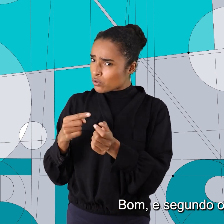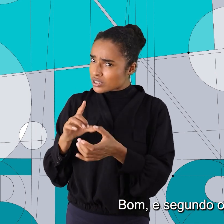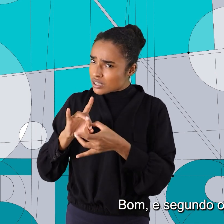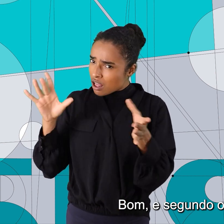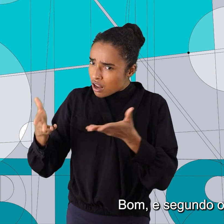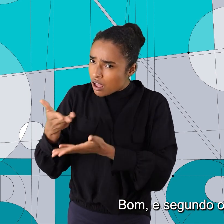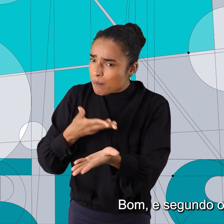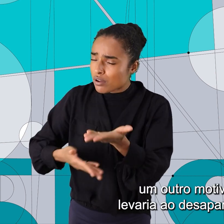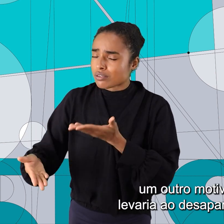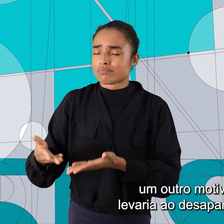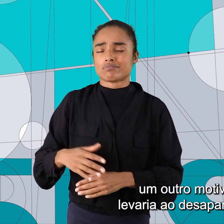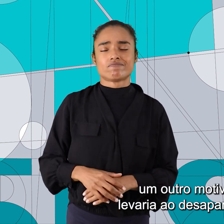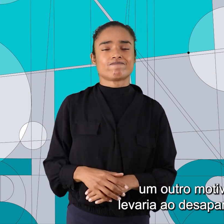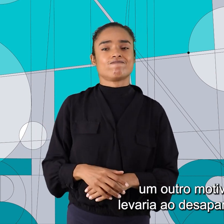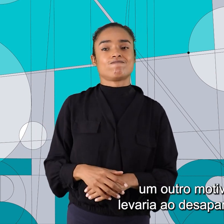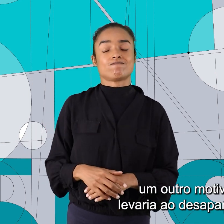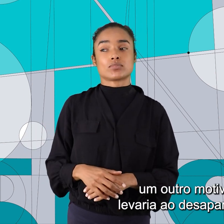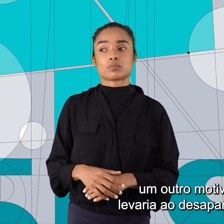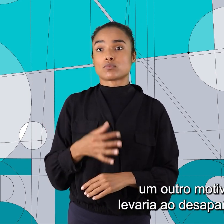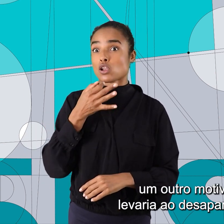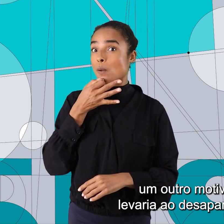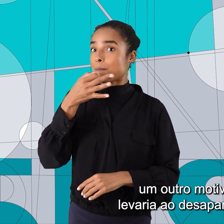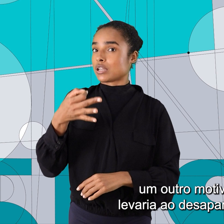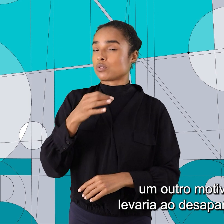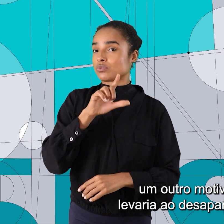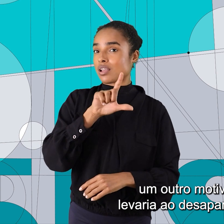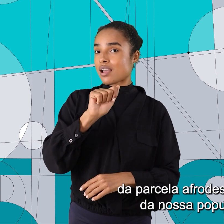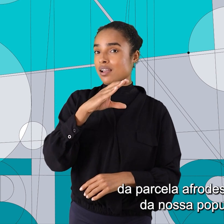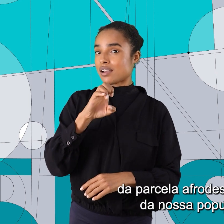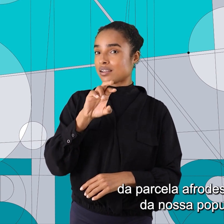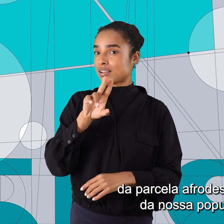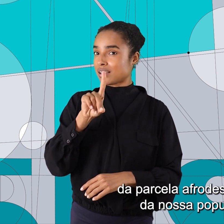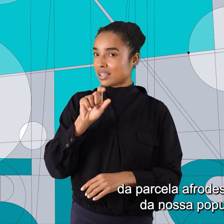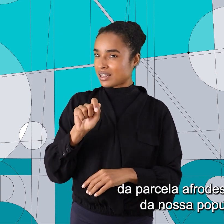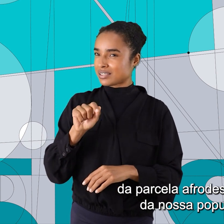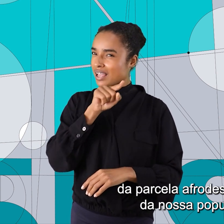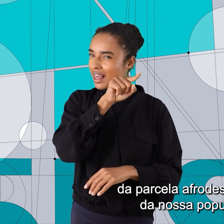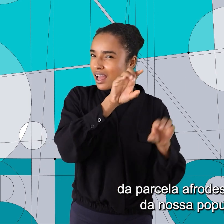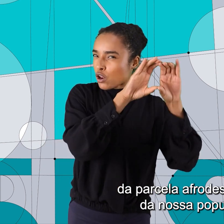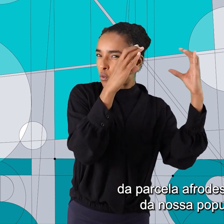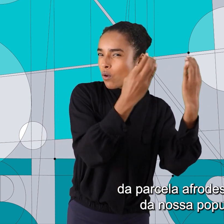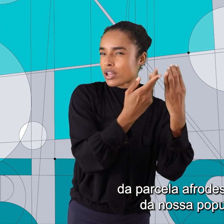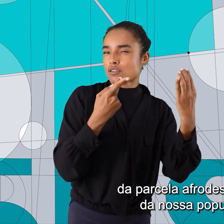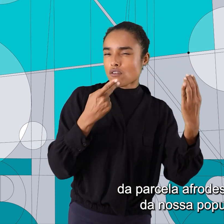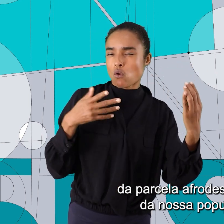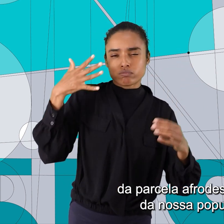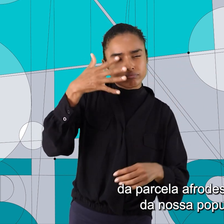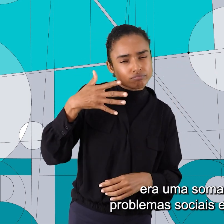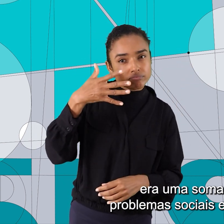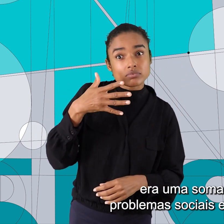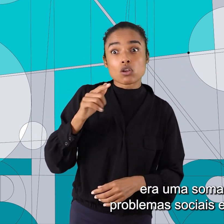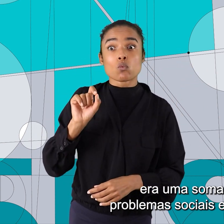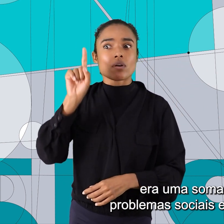e segundo Lacerda, um outro motivo que levaria ao desaparecimento da parcela afrodescendente da nossa população